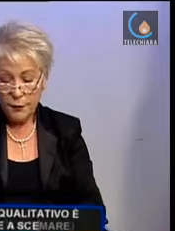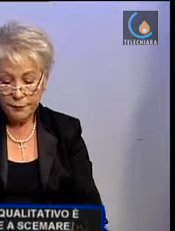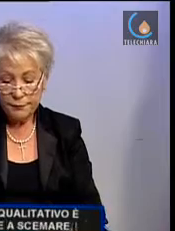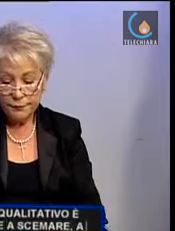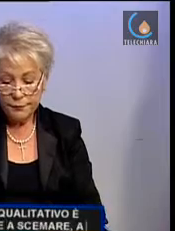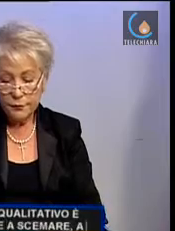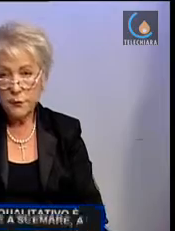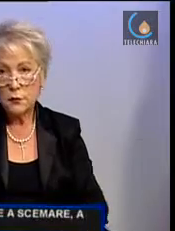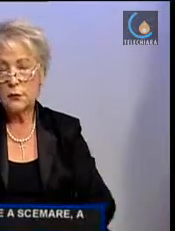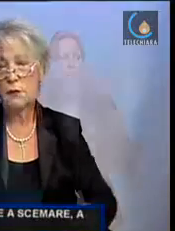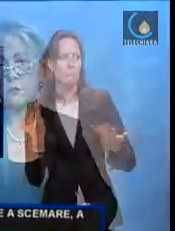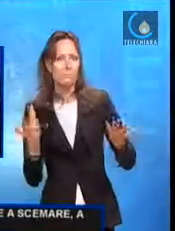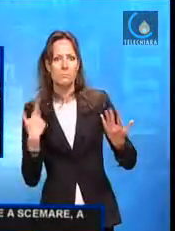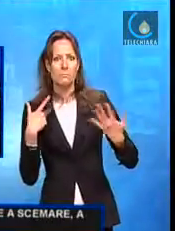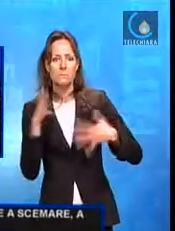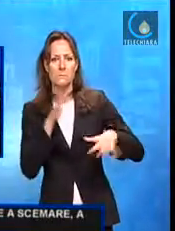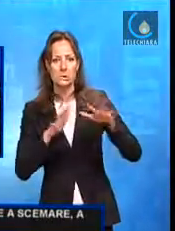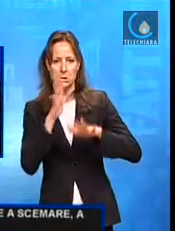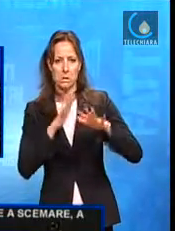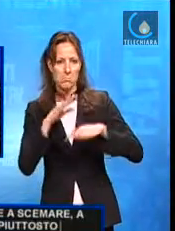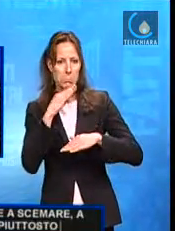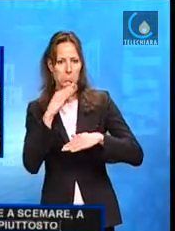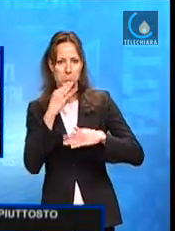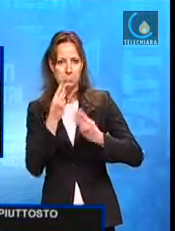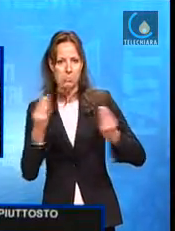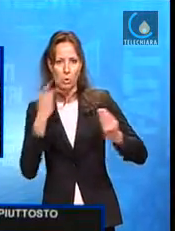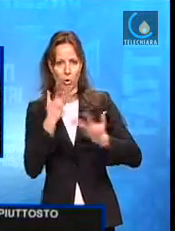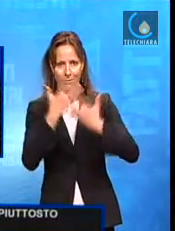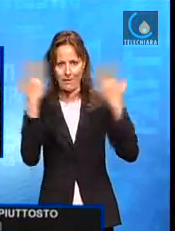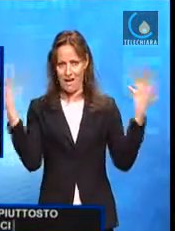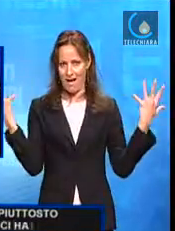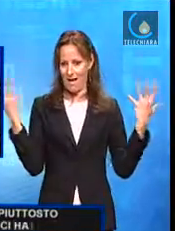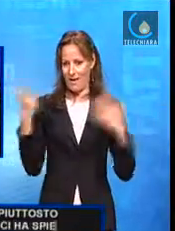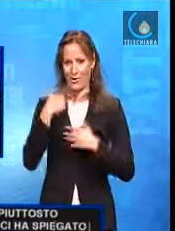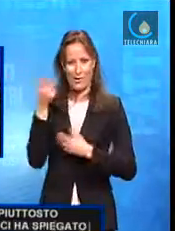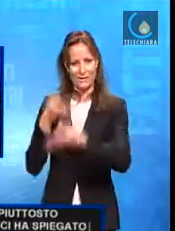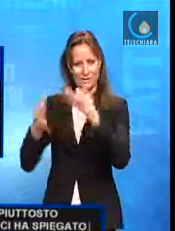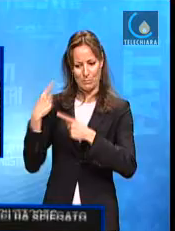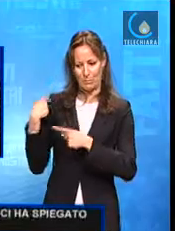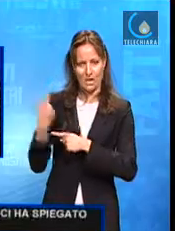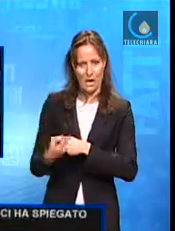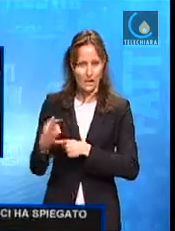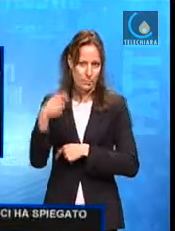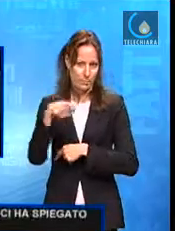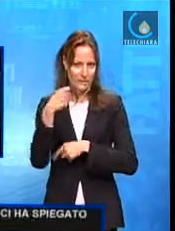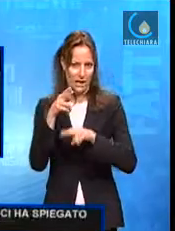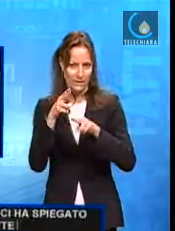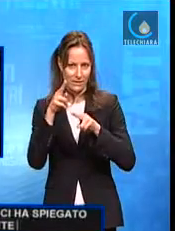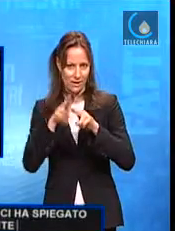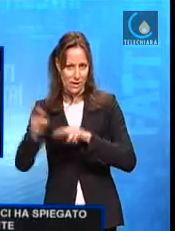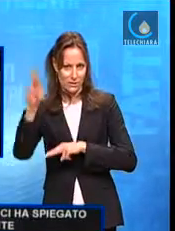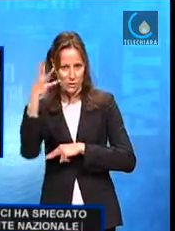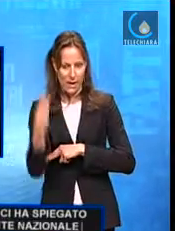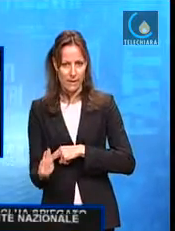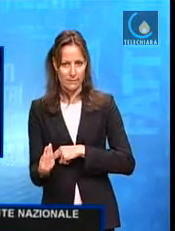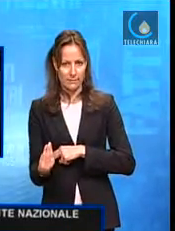Mi sembra piuttosto chiaro quello che ci ha spiegato Ida Collu, presidente nazionale dell'ENSA.